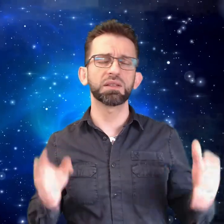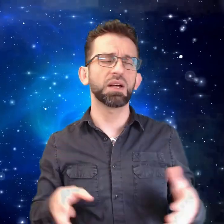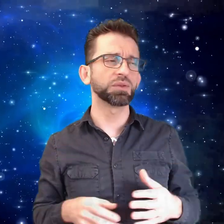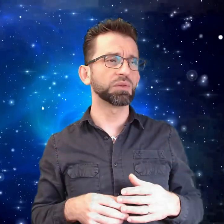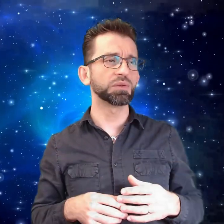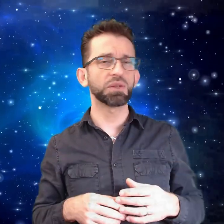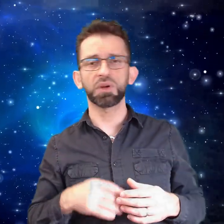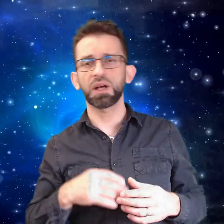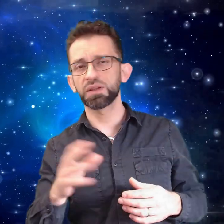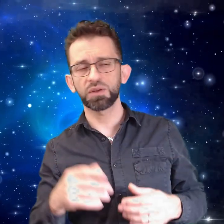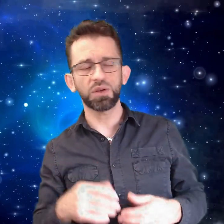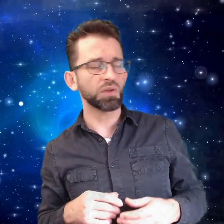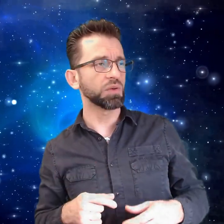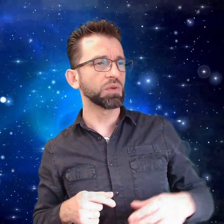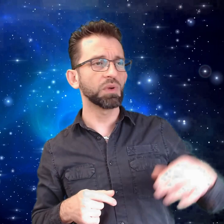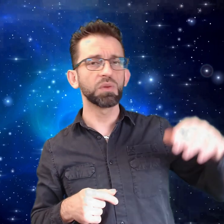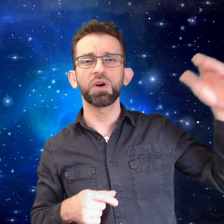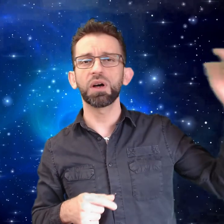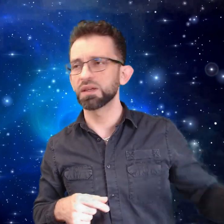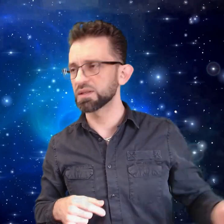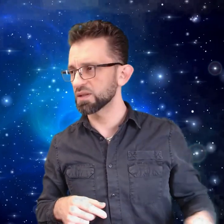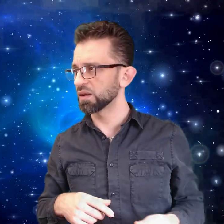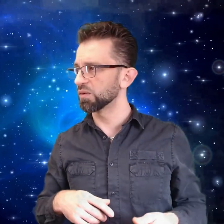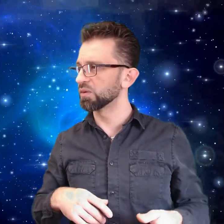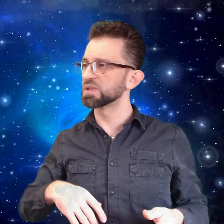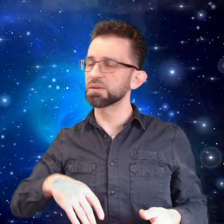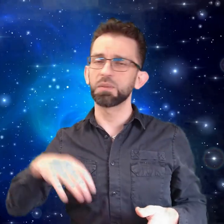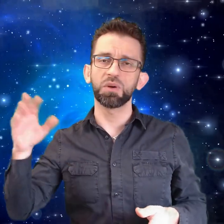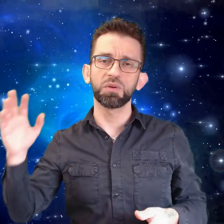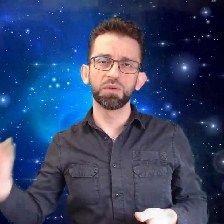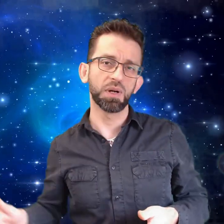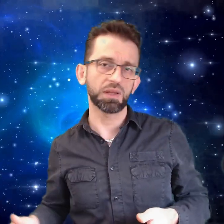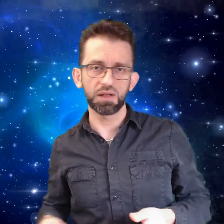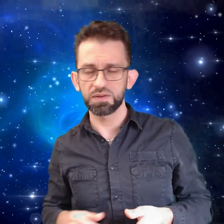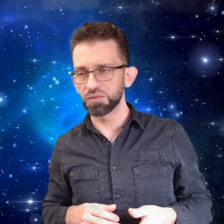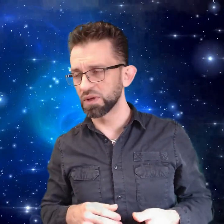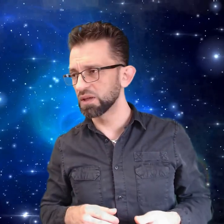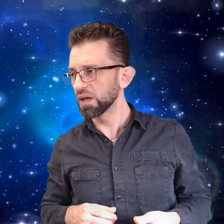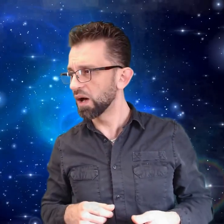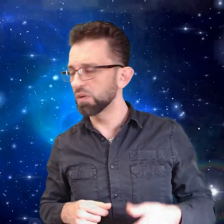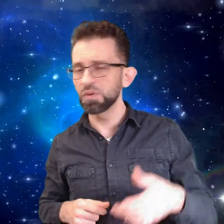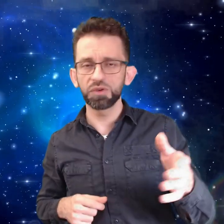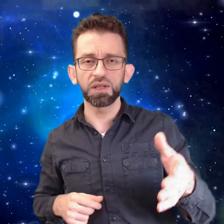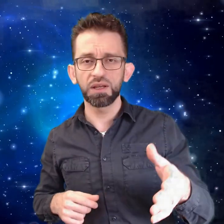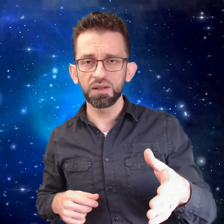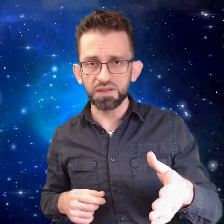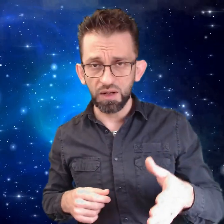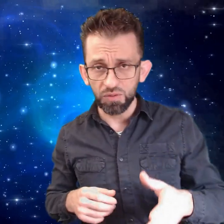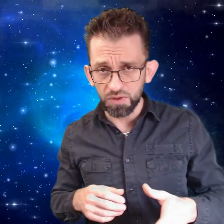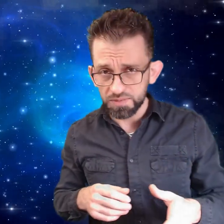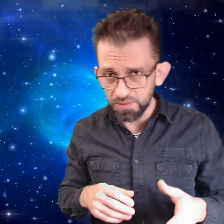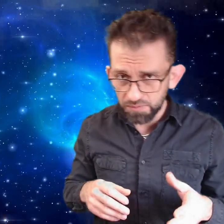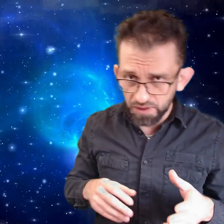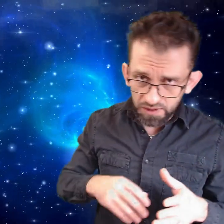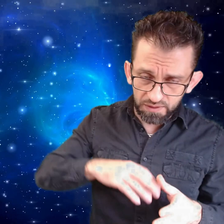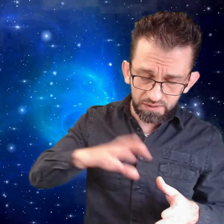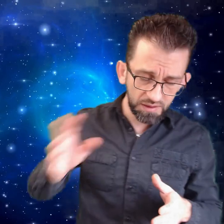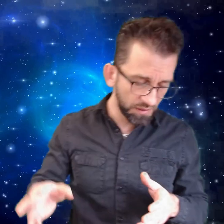تحت ضغوطاته رح ينتحره والمؤيد صار يقول بسبب العقوبات على سوريا والمتدين صار يقول بسبب قلة الدين